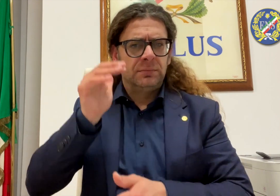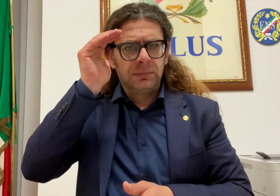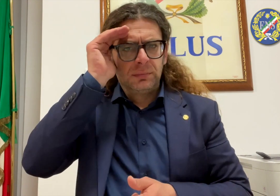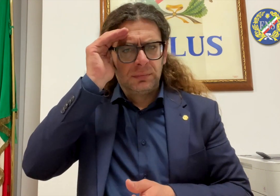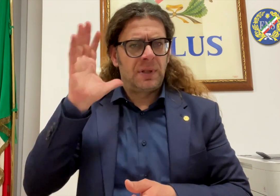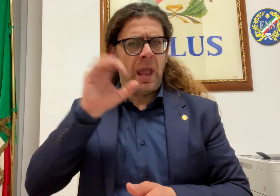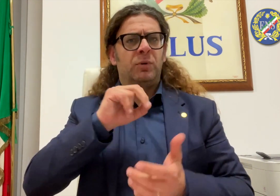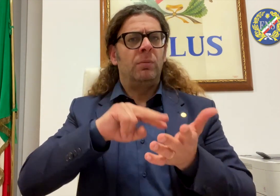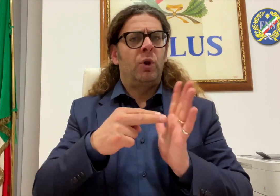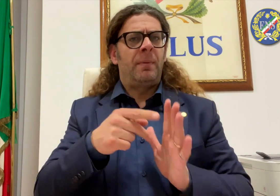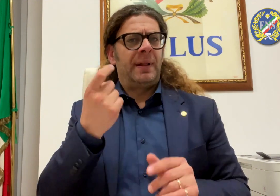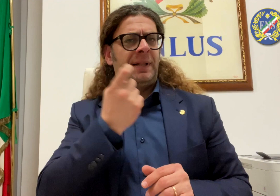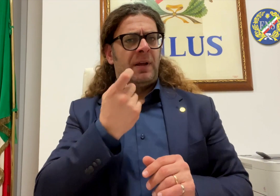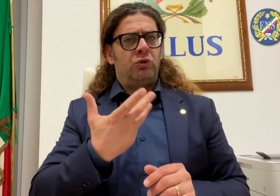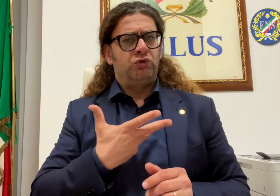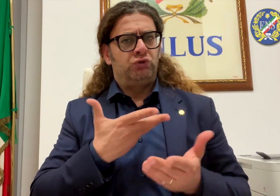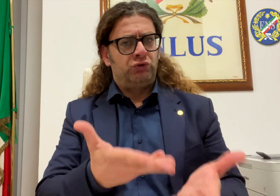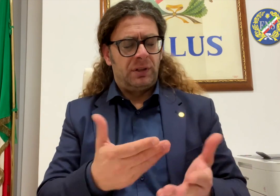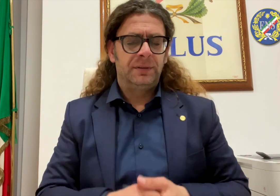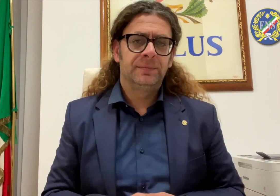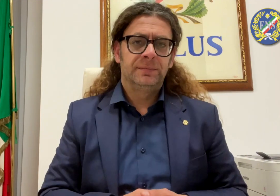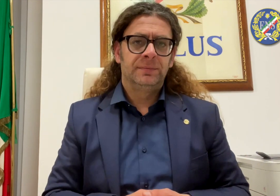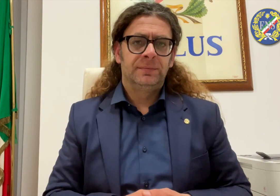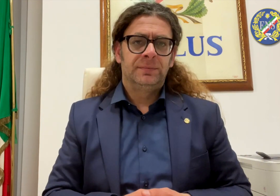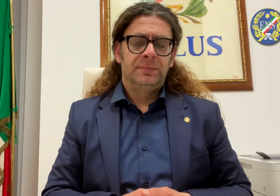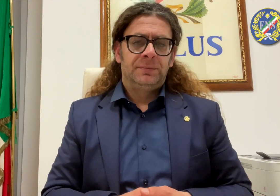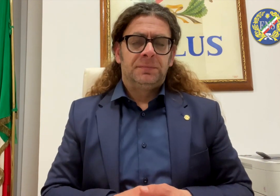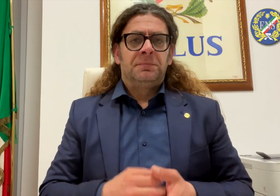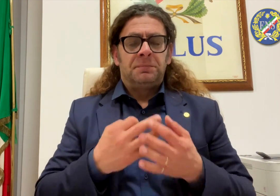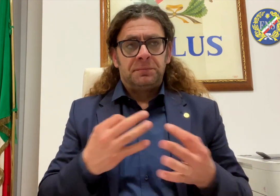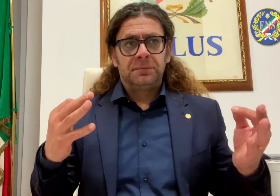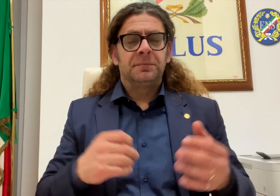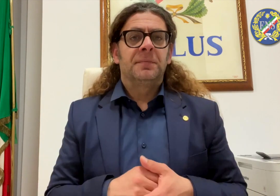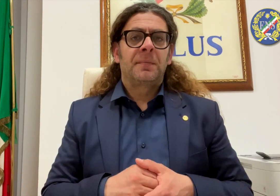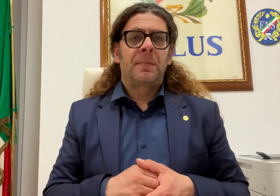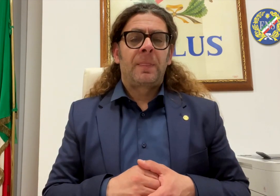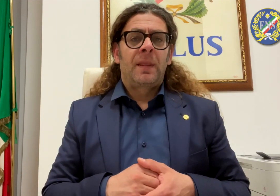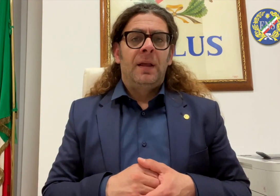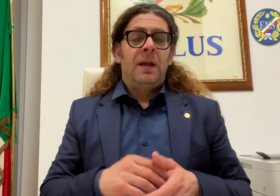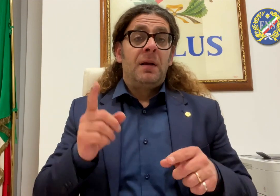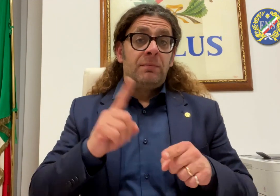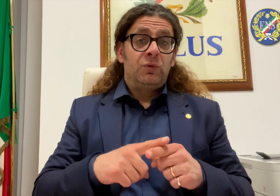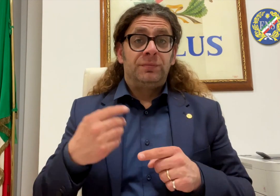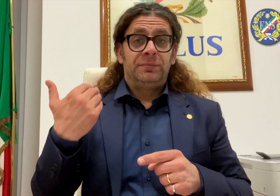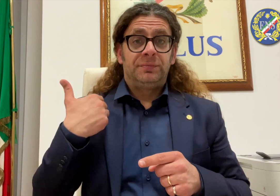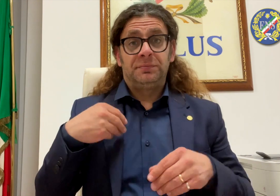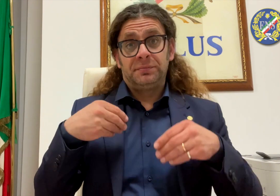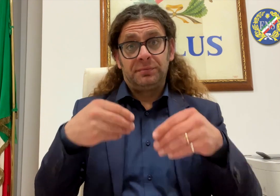sia la validità dei corsi per interpreti LIS sia coloro che conseguiranno il titolo di interpreti e che potranno iscriversi alle associazioni